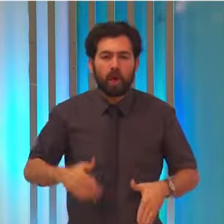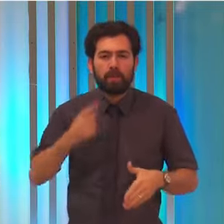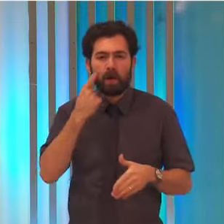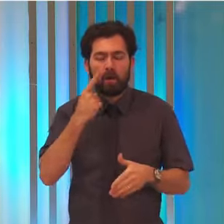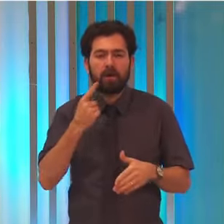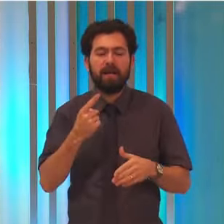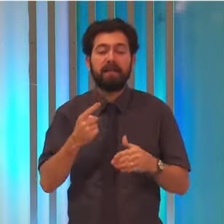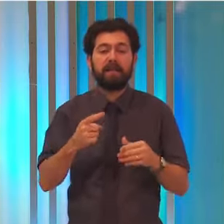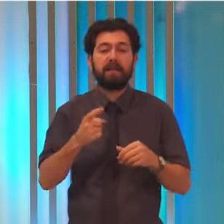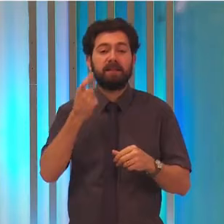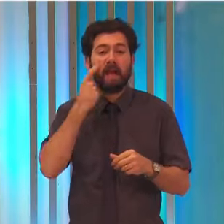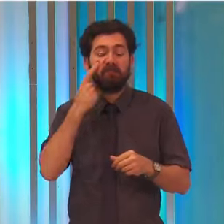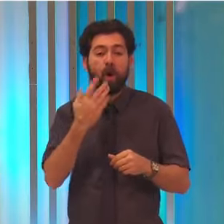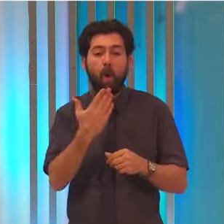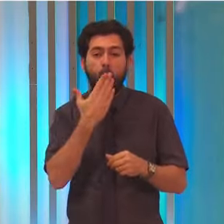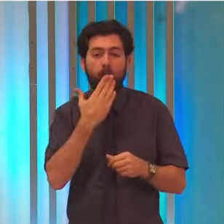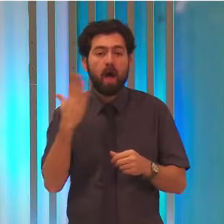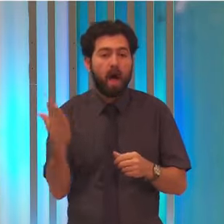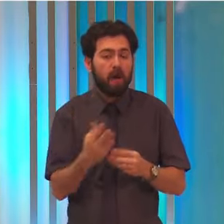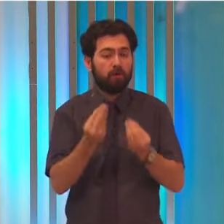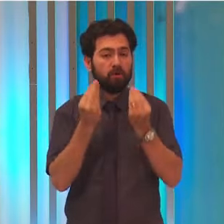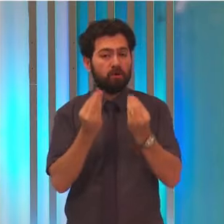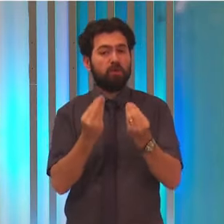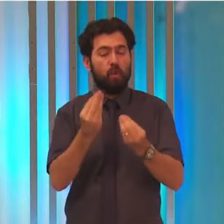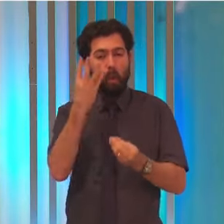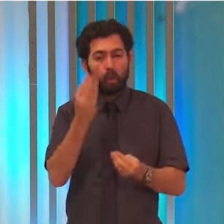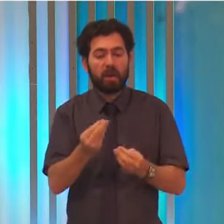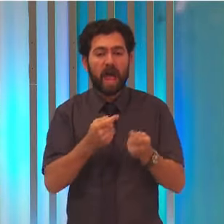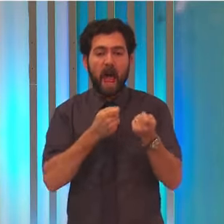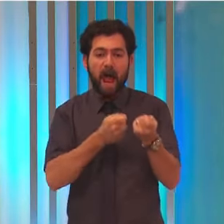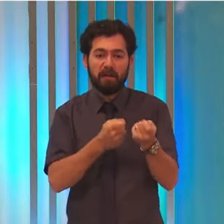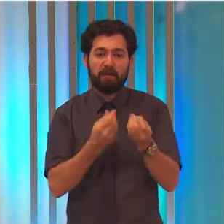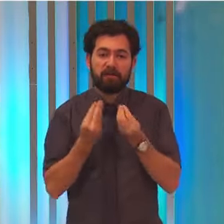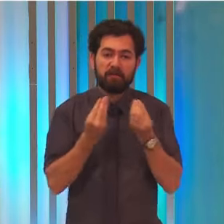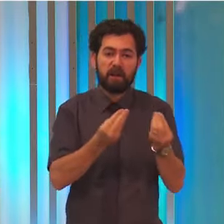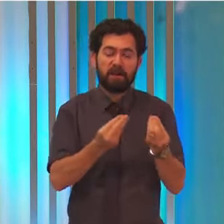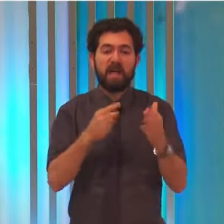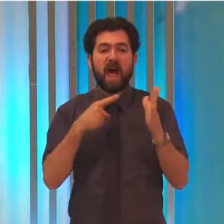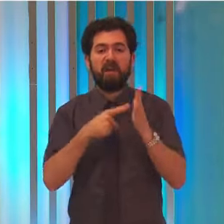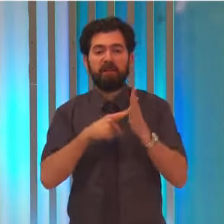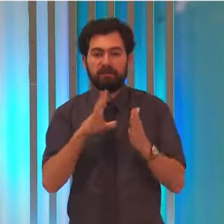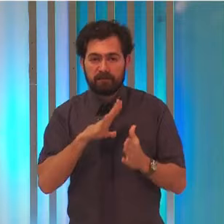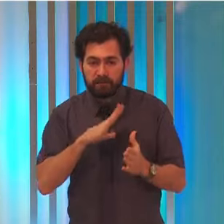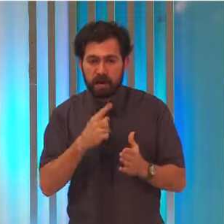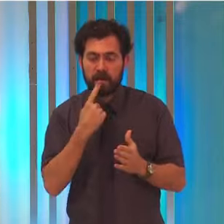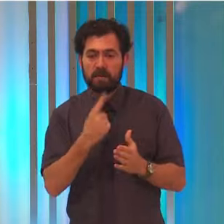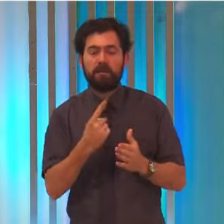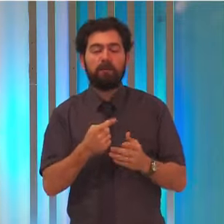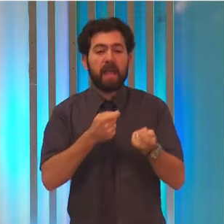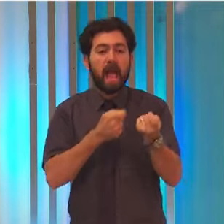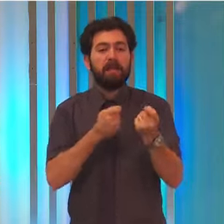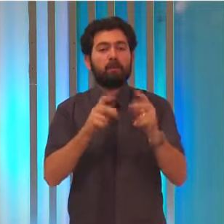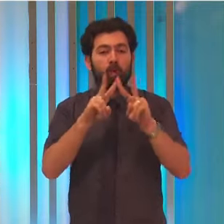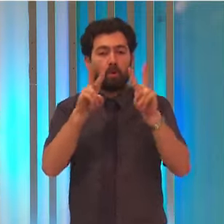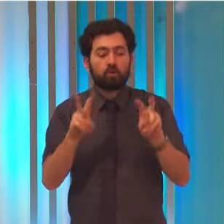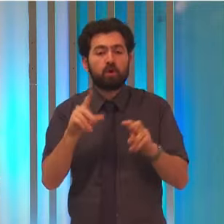okullarının en iyi şekilde eğitim vermesini hedeflediklerini belirterek eğitim alanında 11.